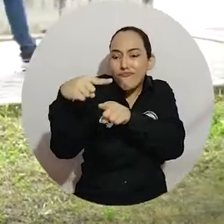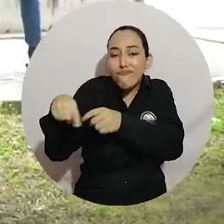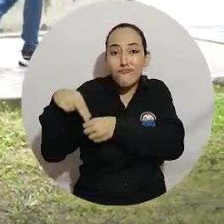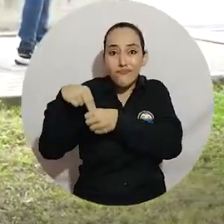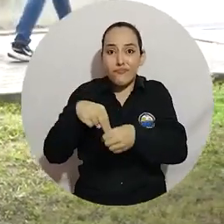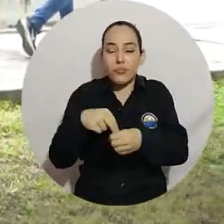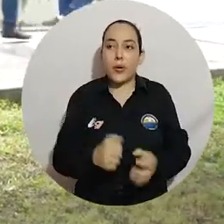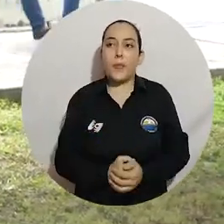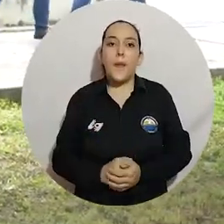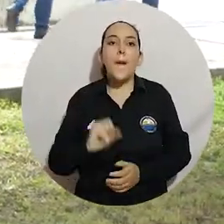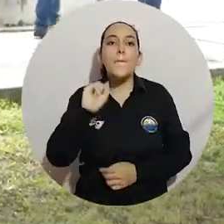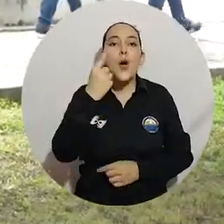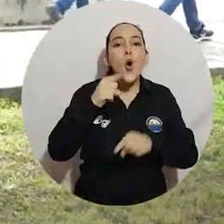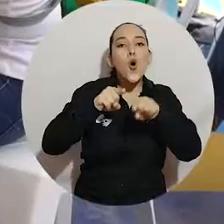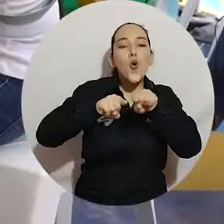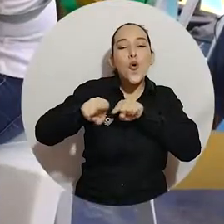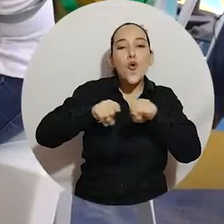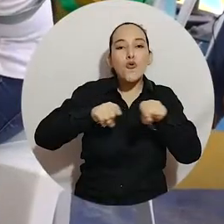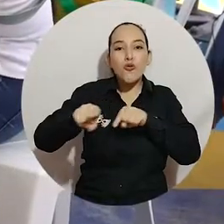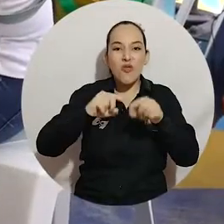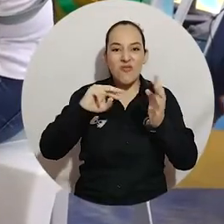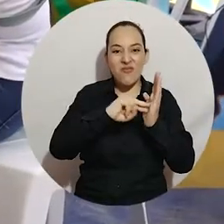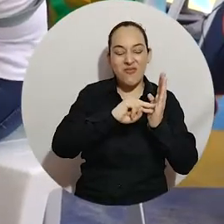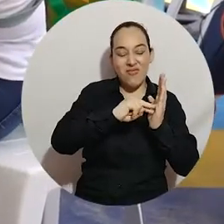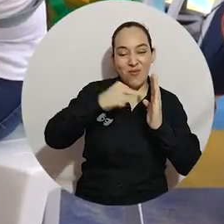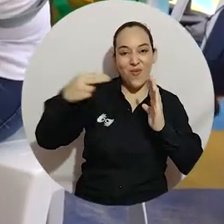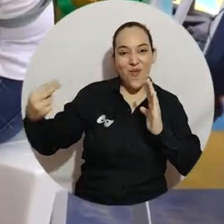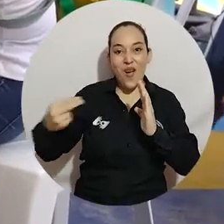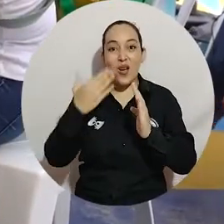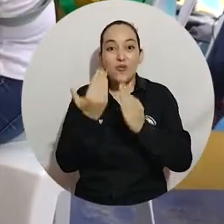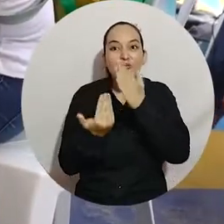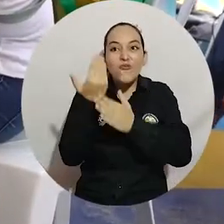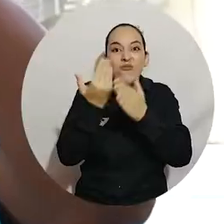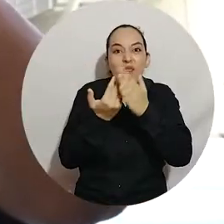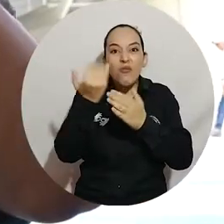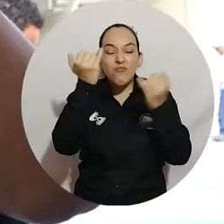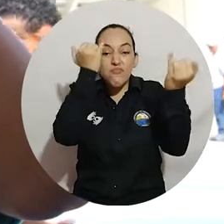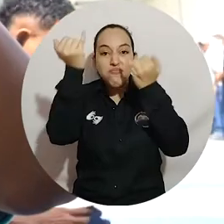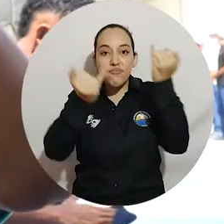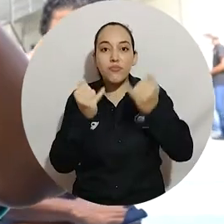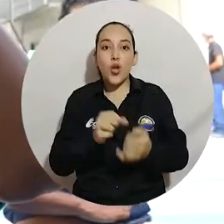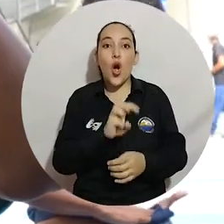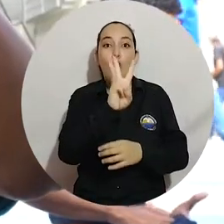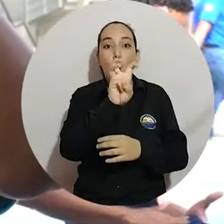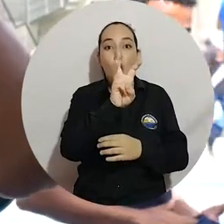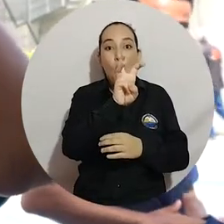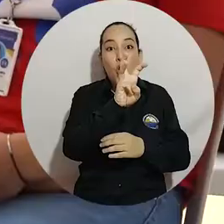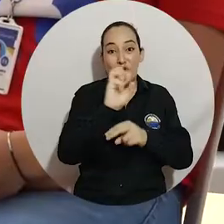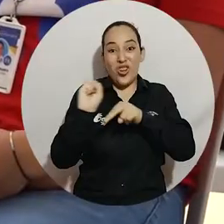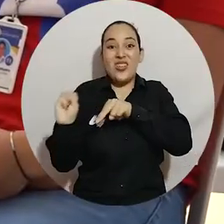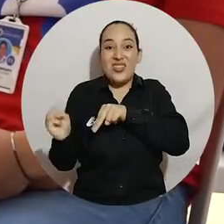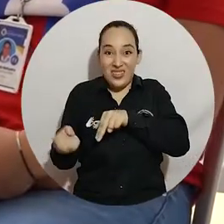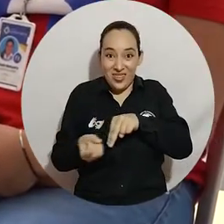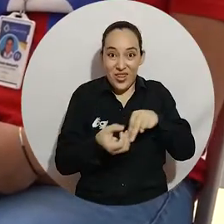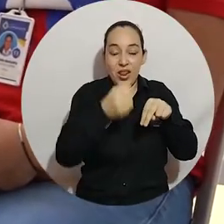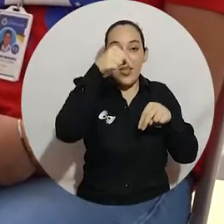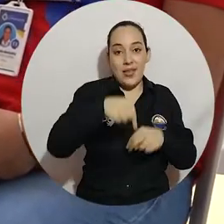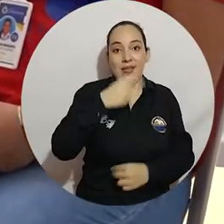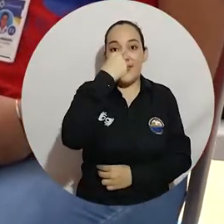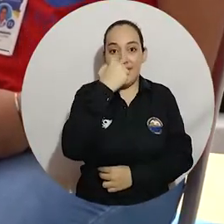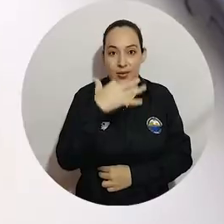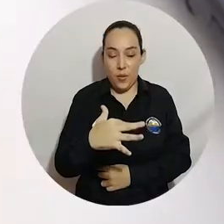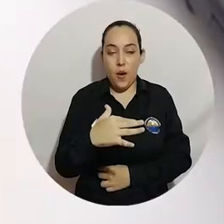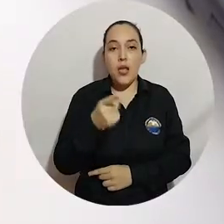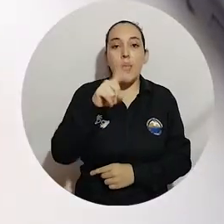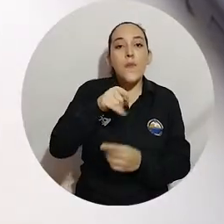esta jornada se realizó el primer concurso de tecnología educativa, innovación y robótica, en la que participaron ocho instituciones educativas de la ciudad de